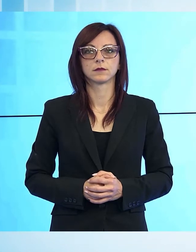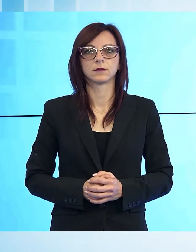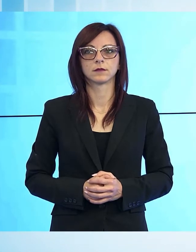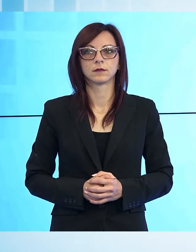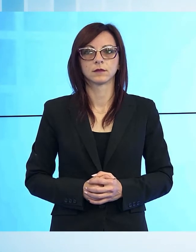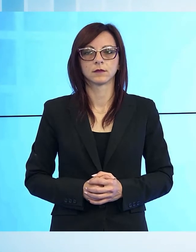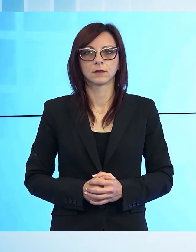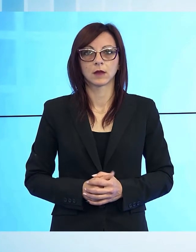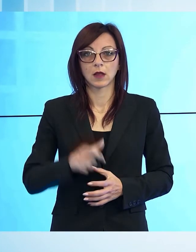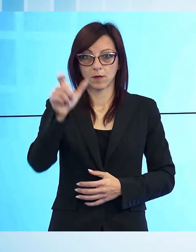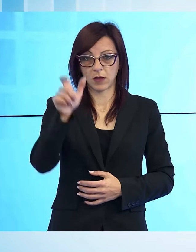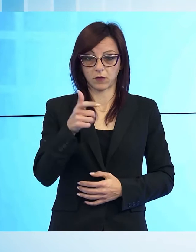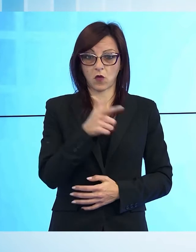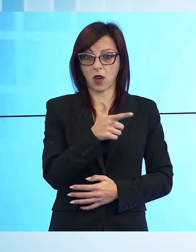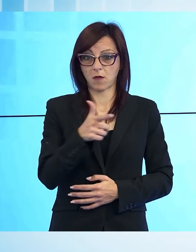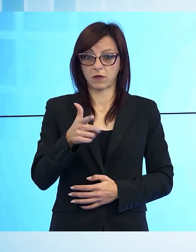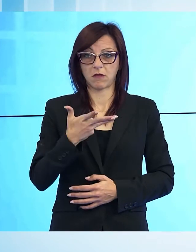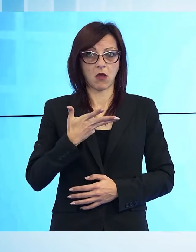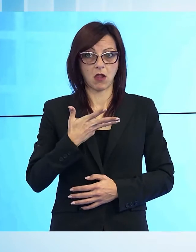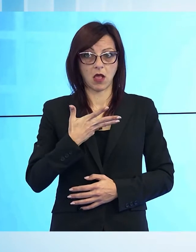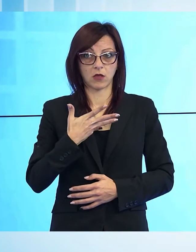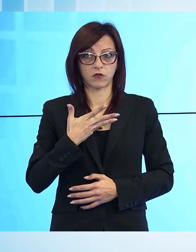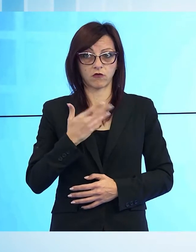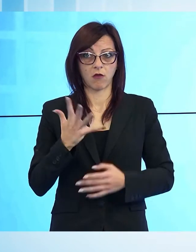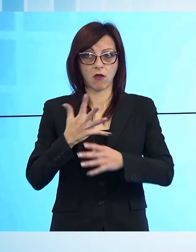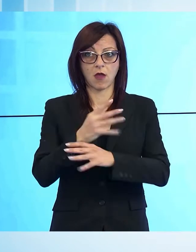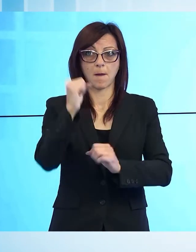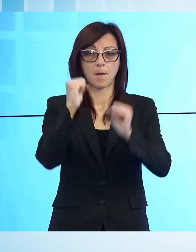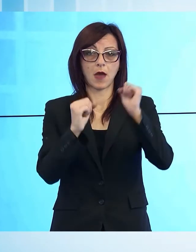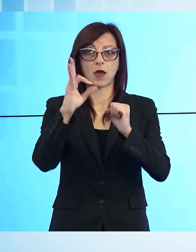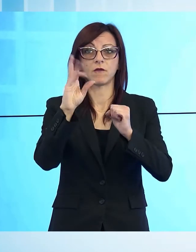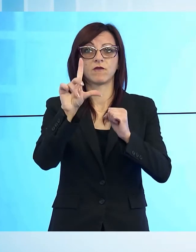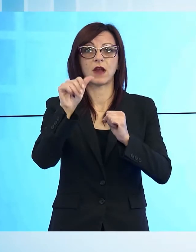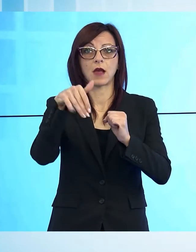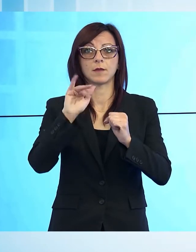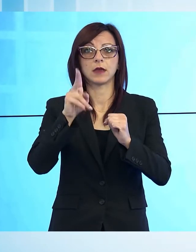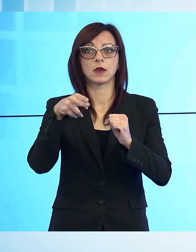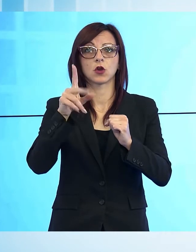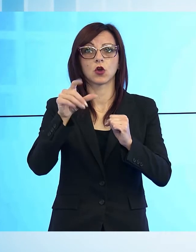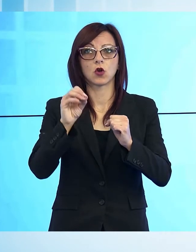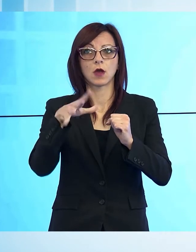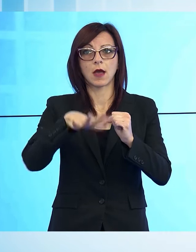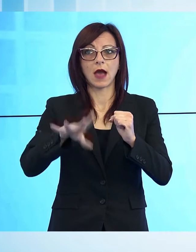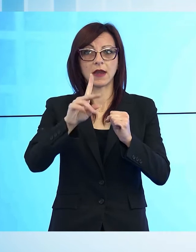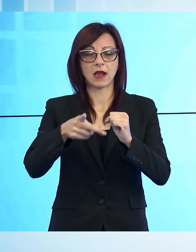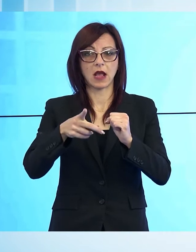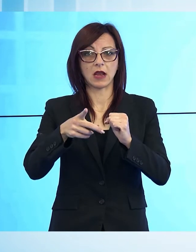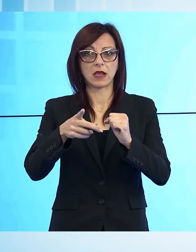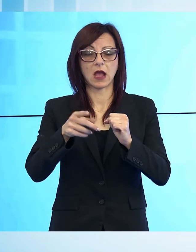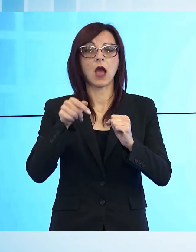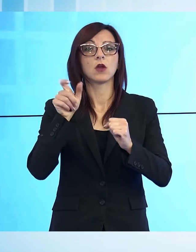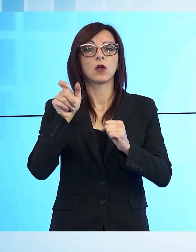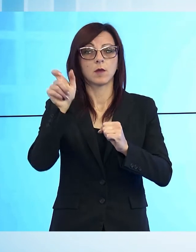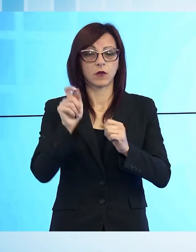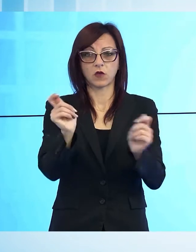Armato di pistola, rapina il locale, colpo al bar Flamingo di Gallicano in orario di chiusura. Il rapinatore entra nel